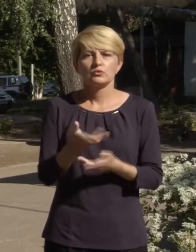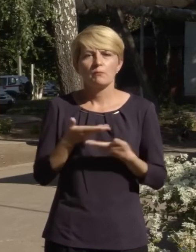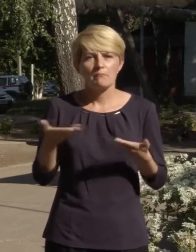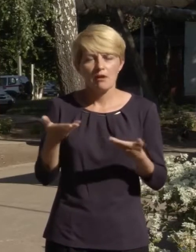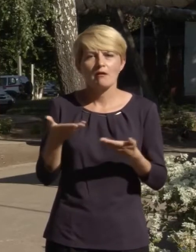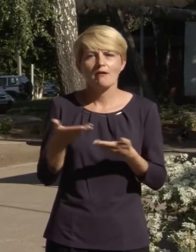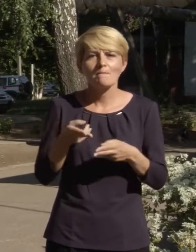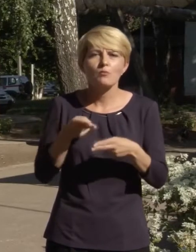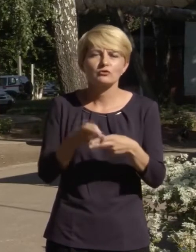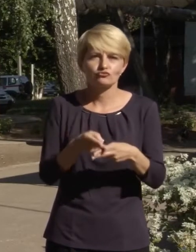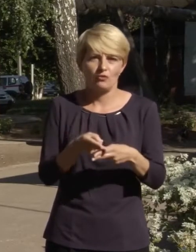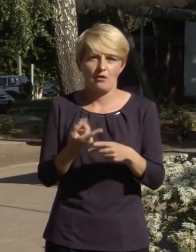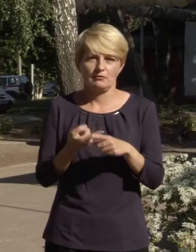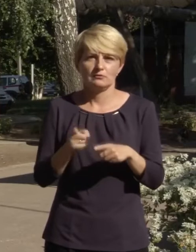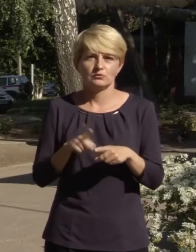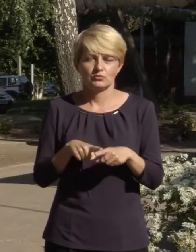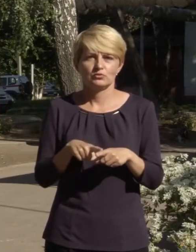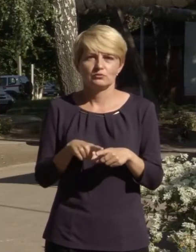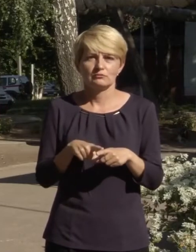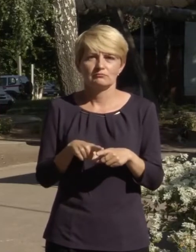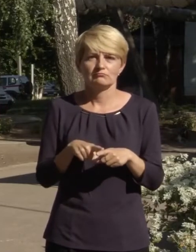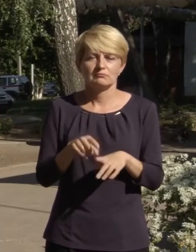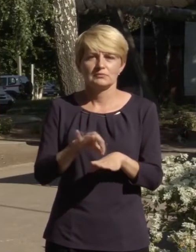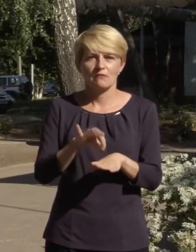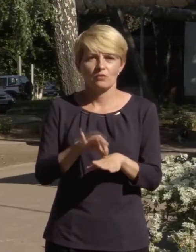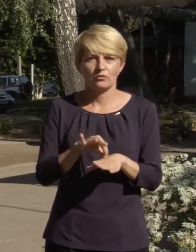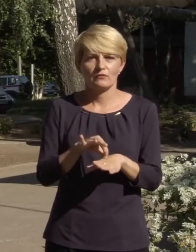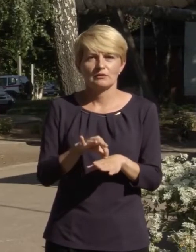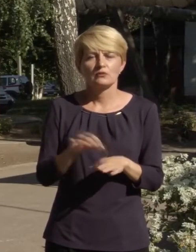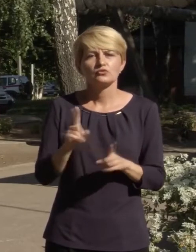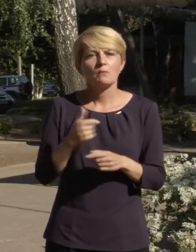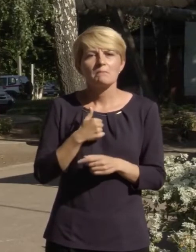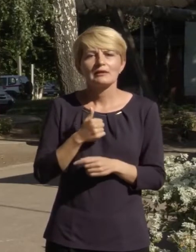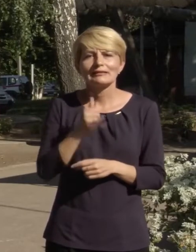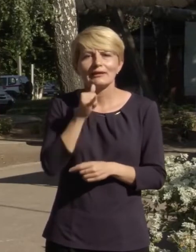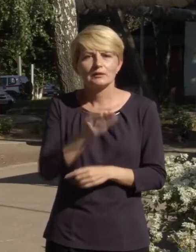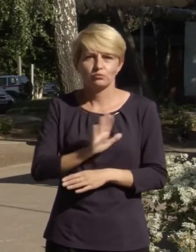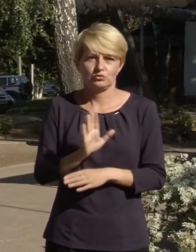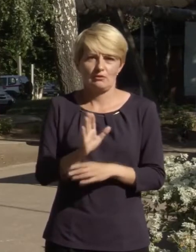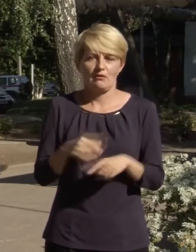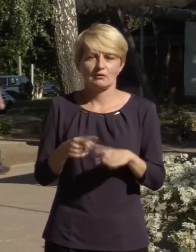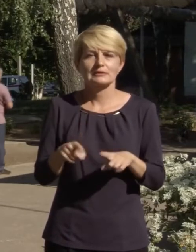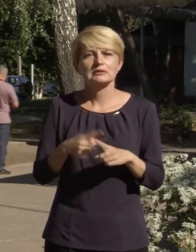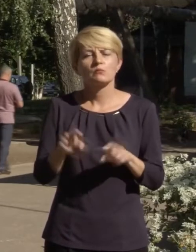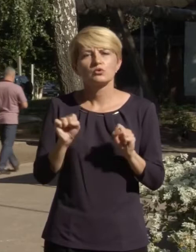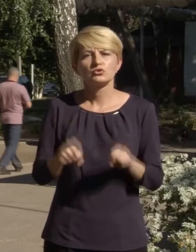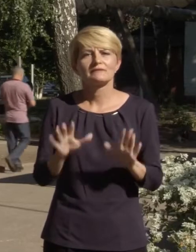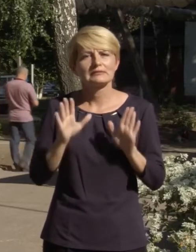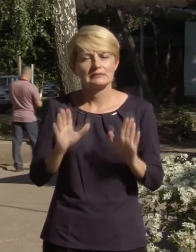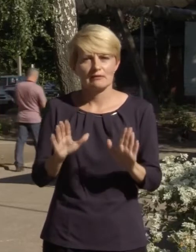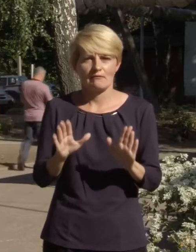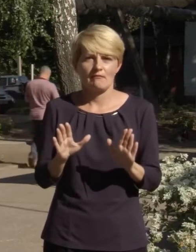попереджали це захворювання, щоб ми не допускали його. Це можливо тільки